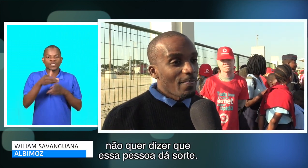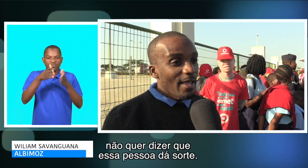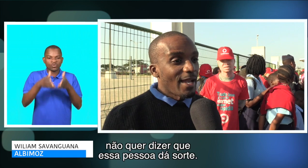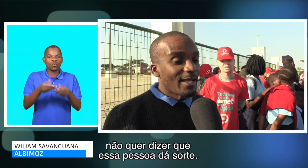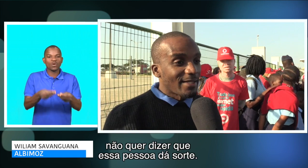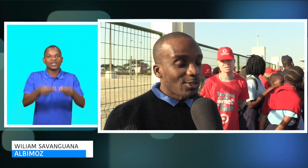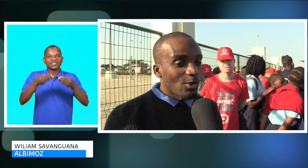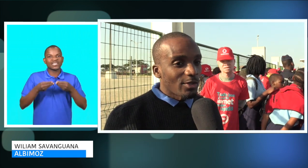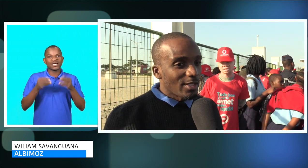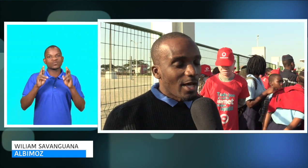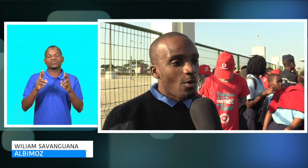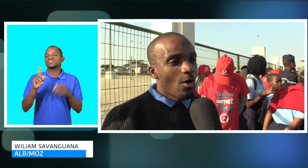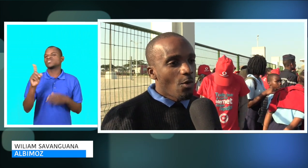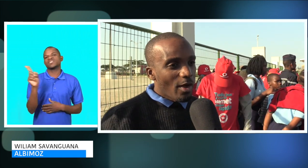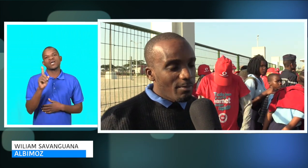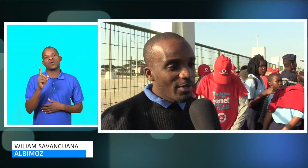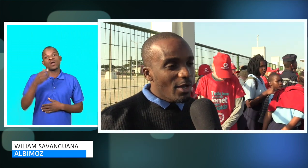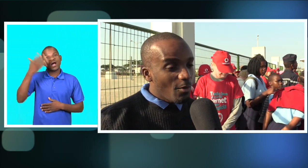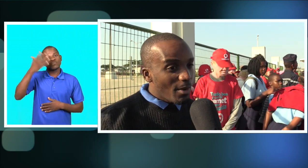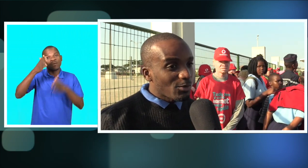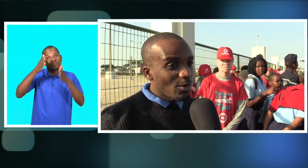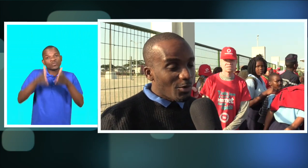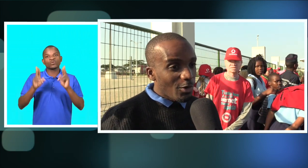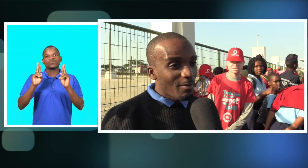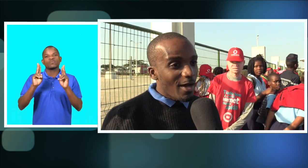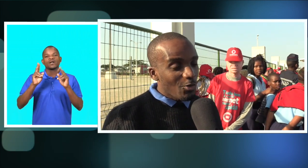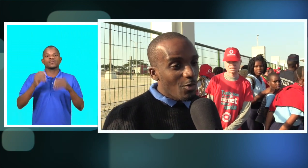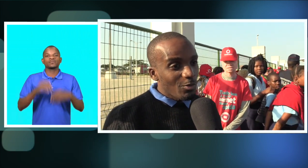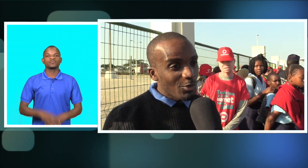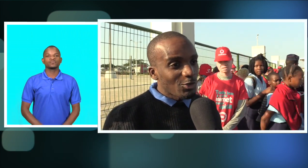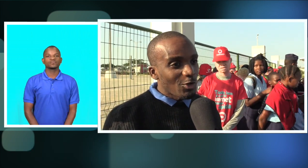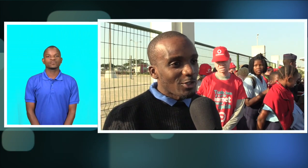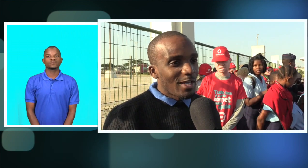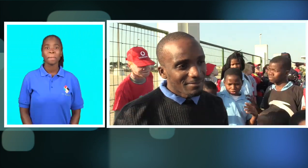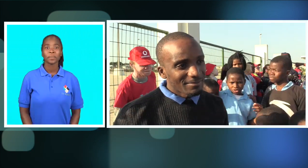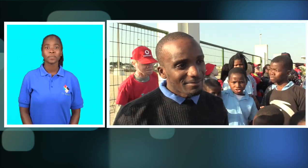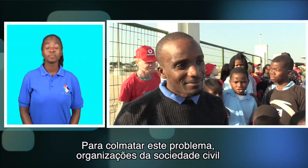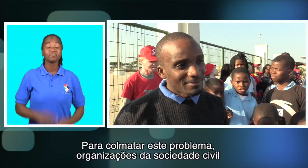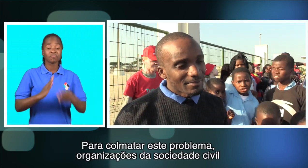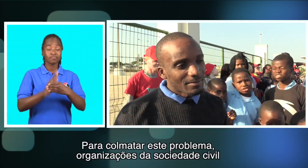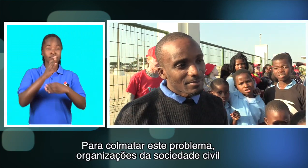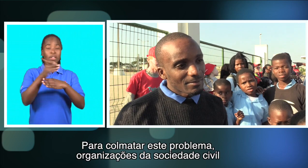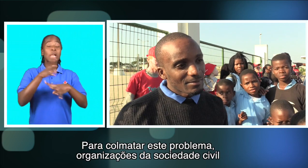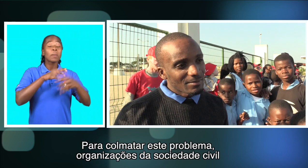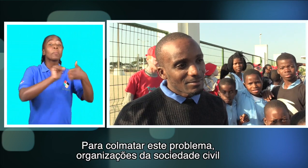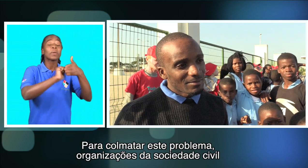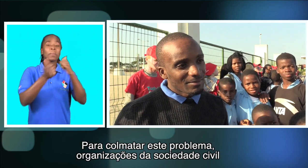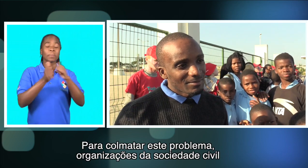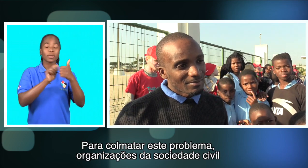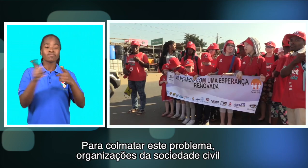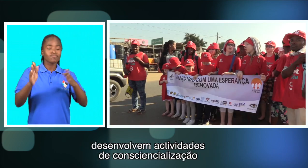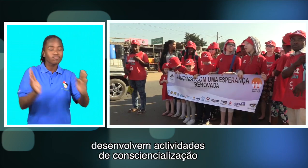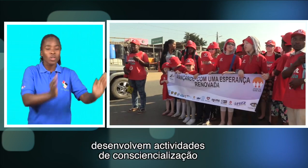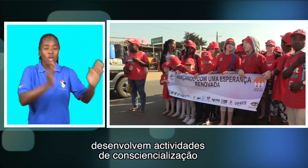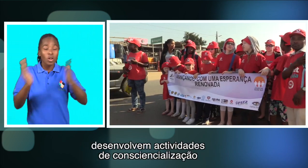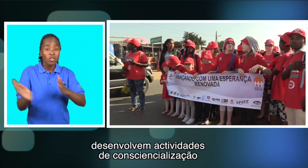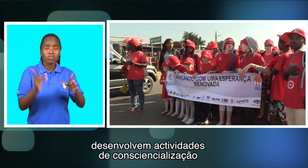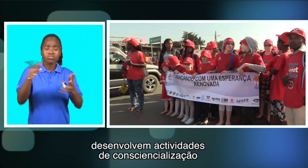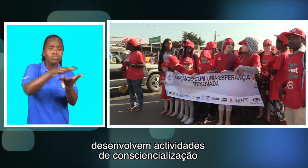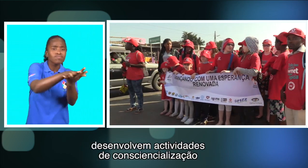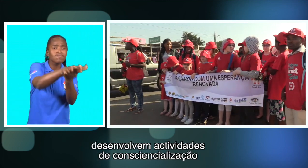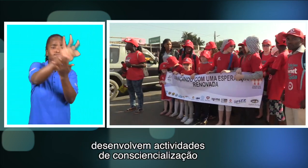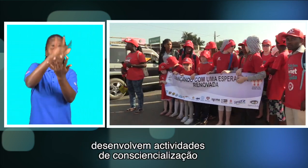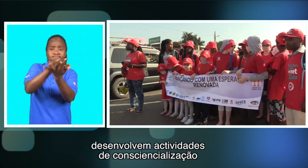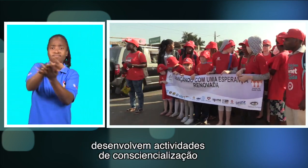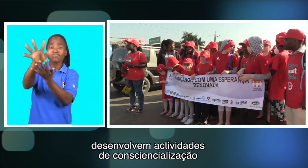pessoa, ela dá sorte, não. O albino é uma pessoa normal como todos nós. Para acolmatar este problema, organizações da sociedade